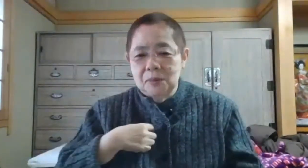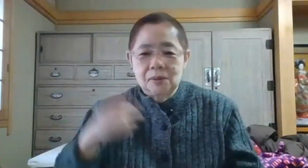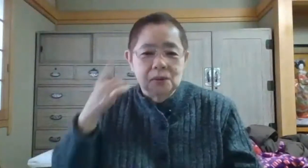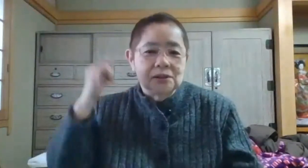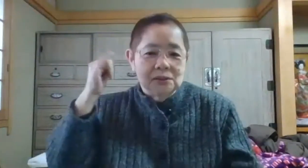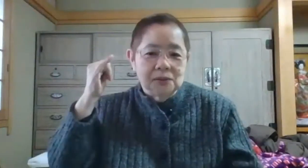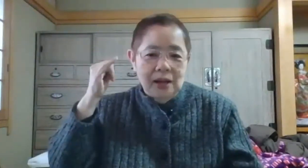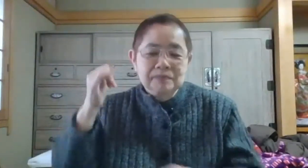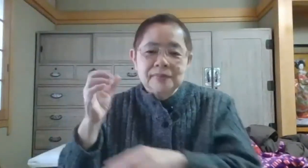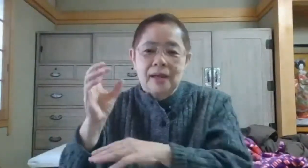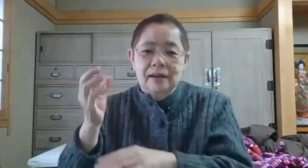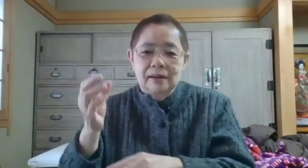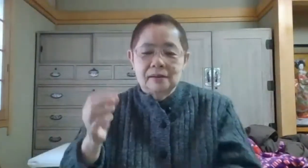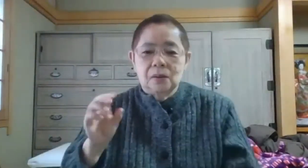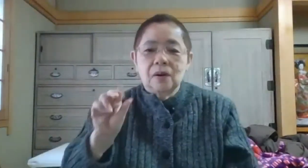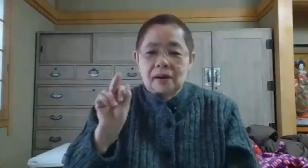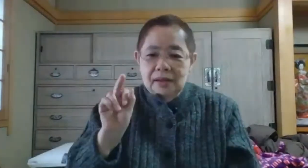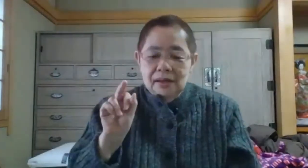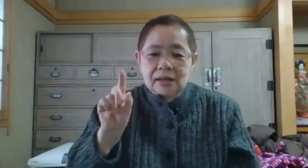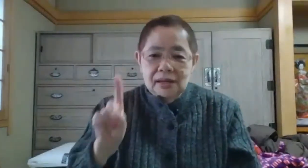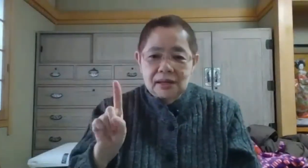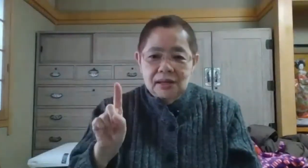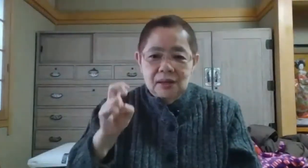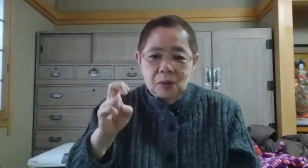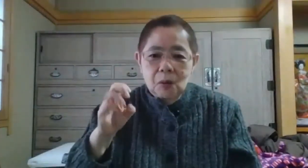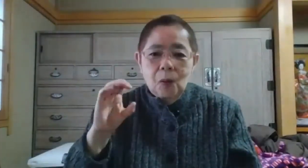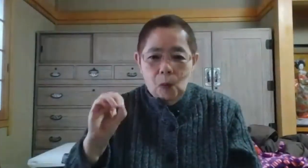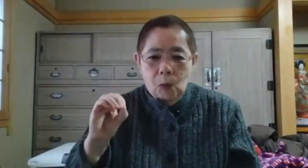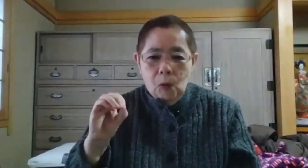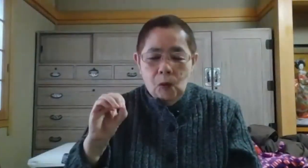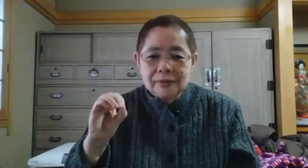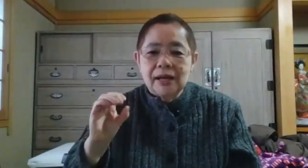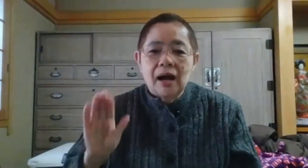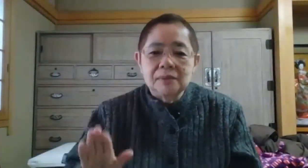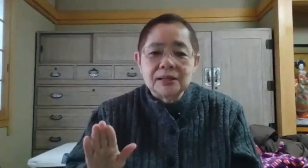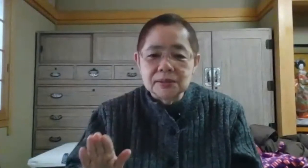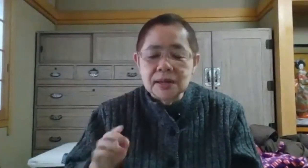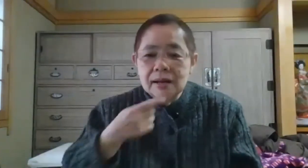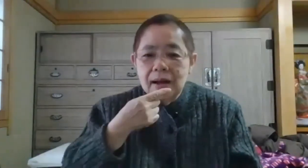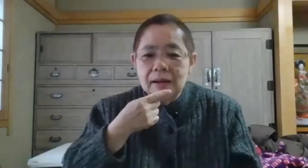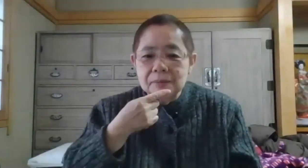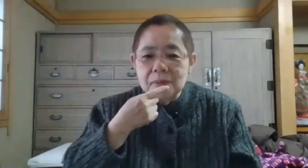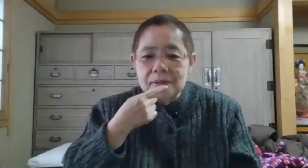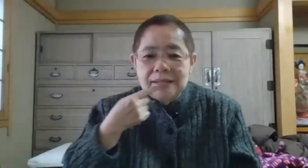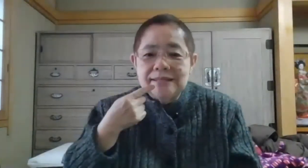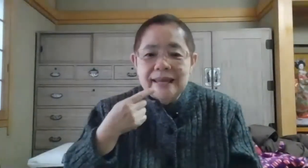両親とでえっとヒロにあります日赤